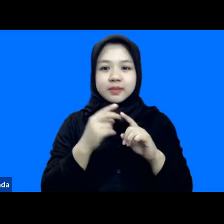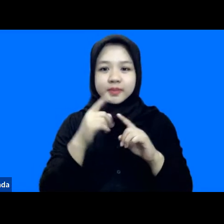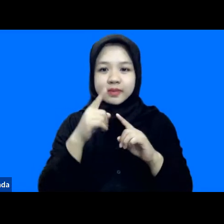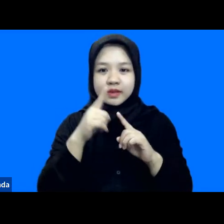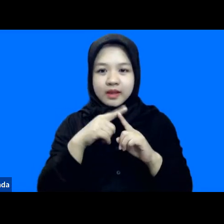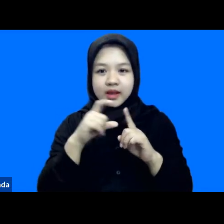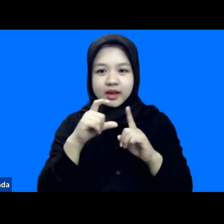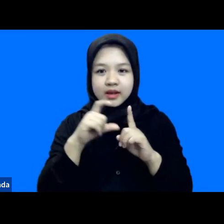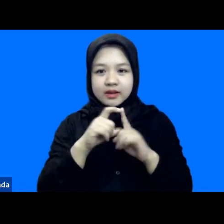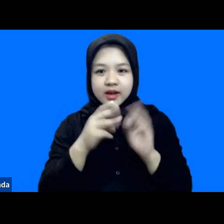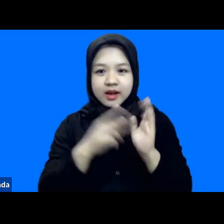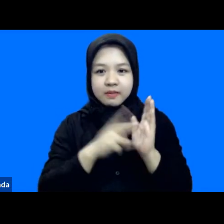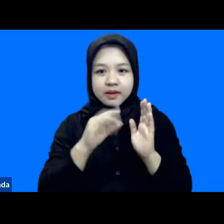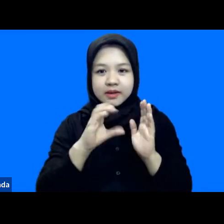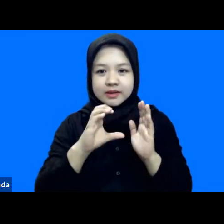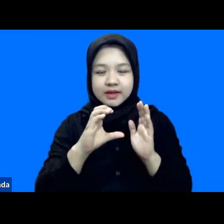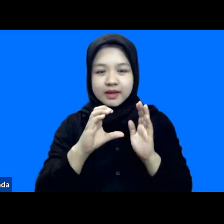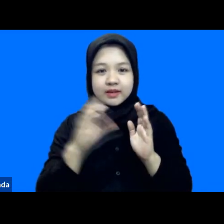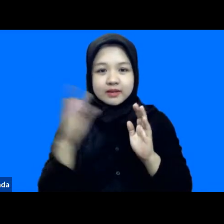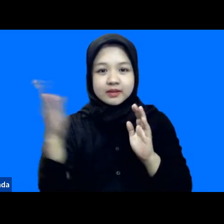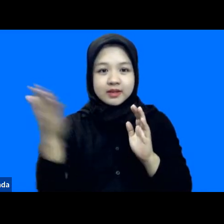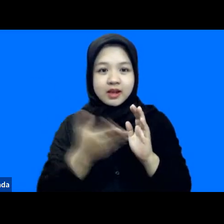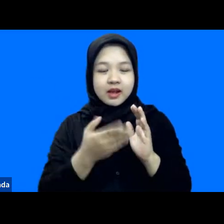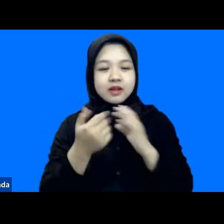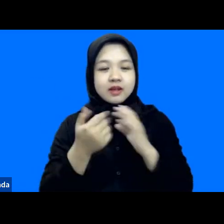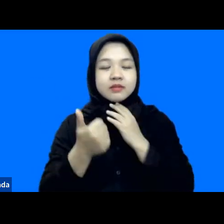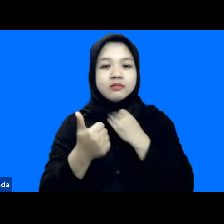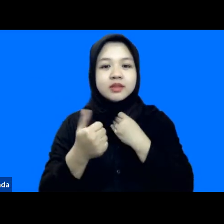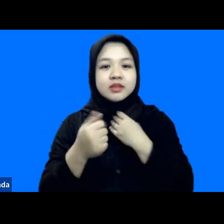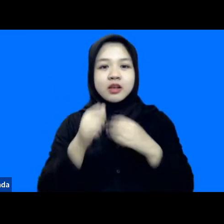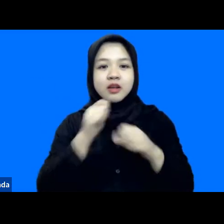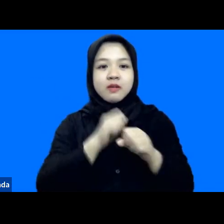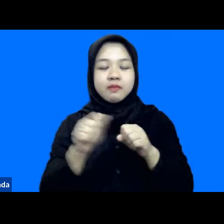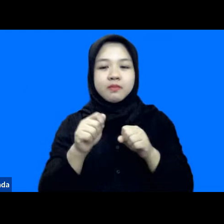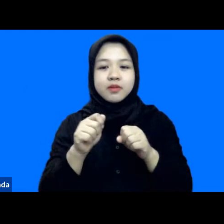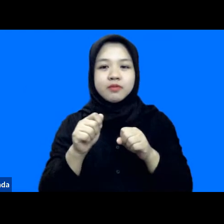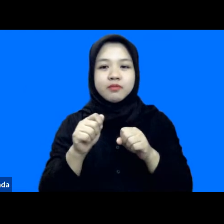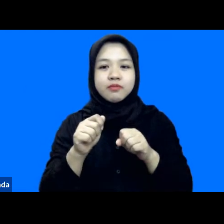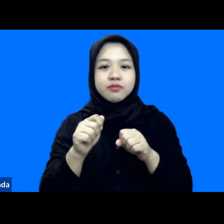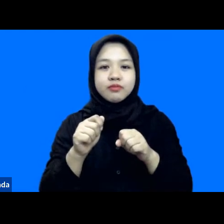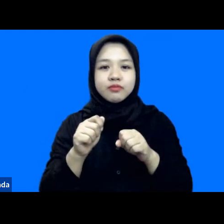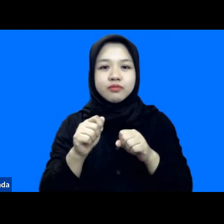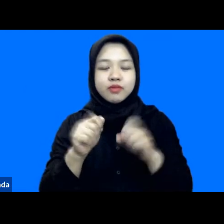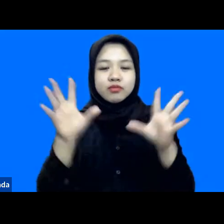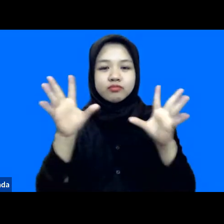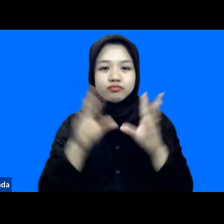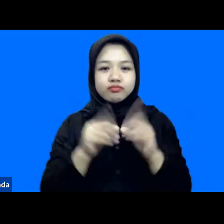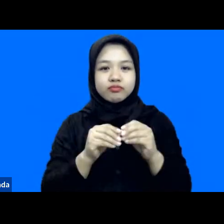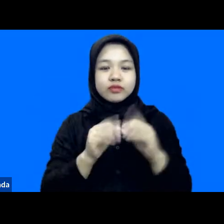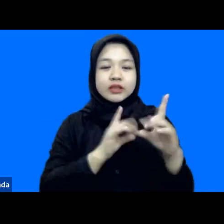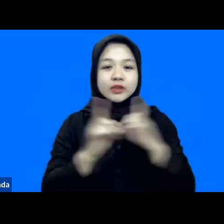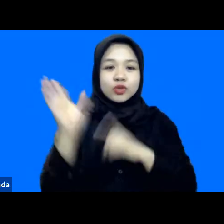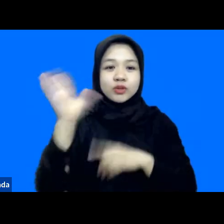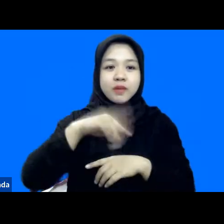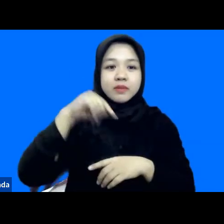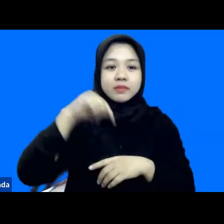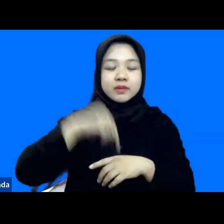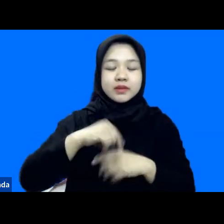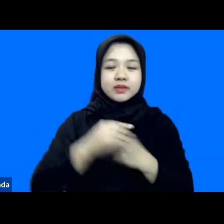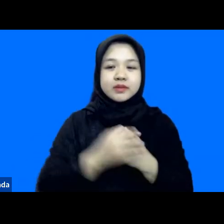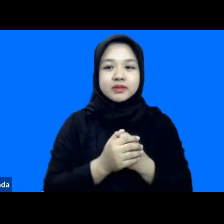silahkan Mbak Zarina mungkin bisa membuat sebuah wrap dari diskusi malam hari ini